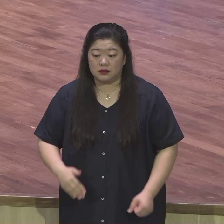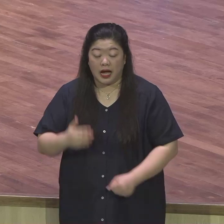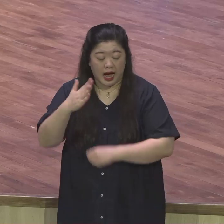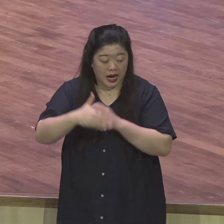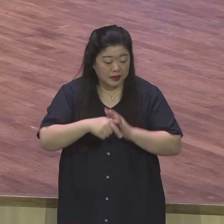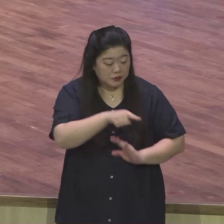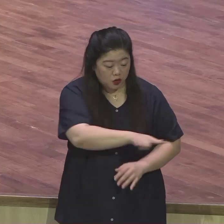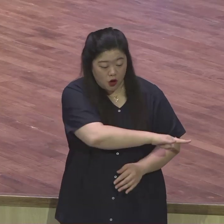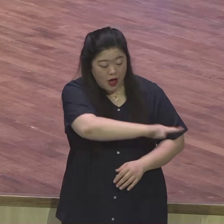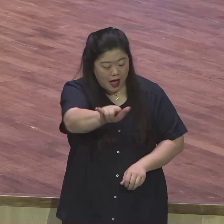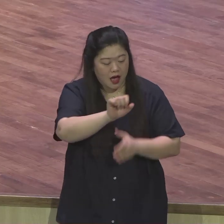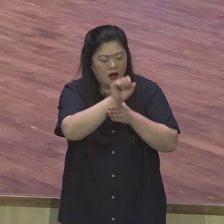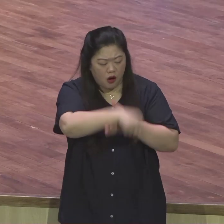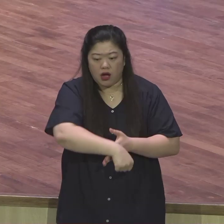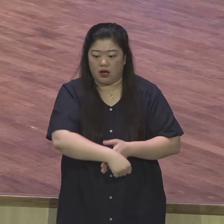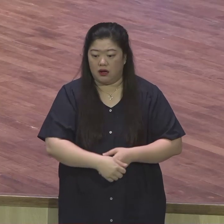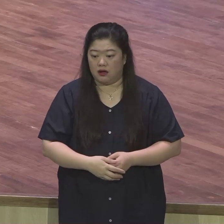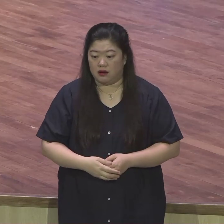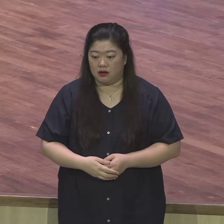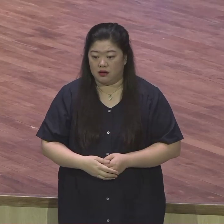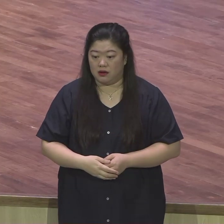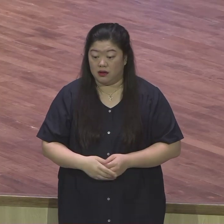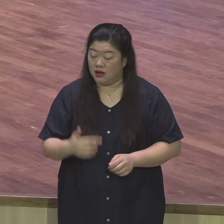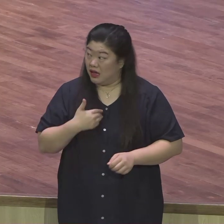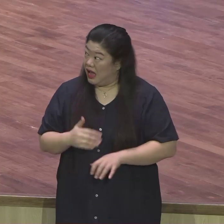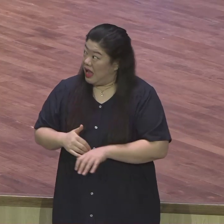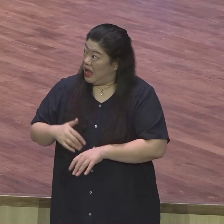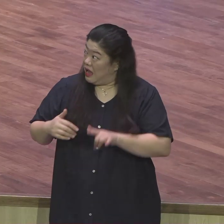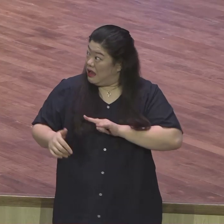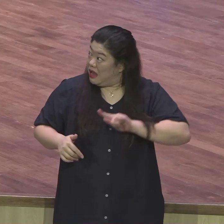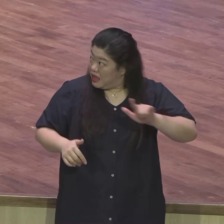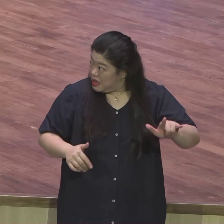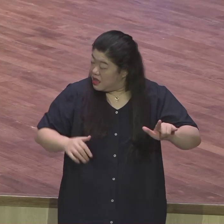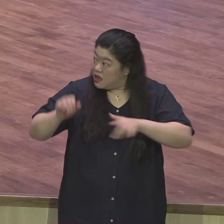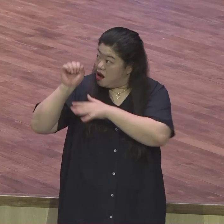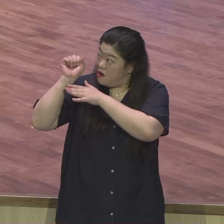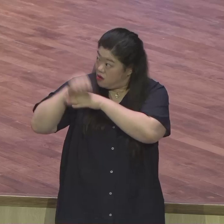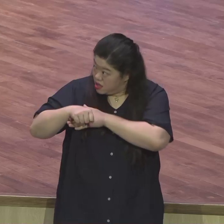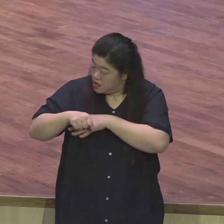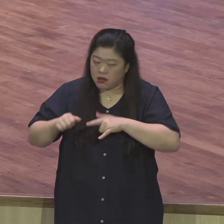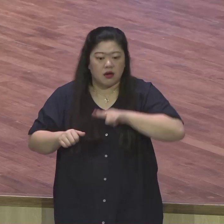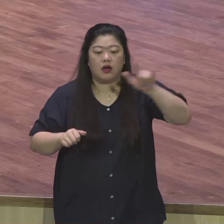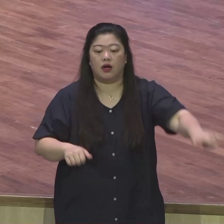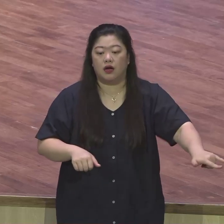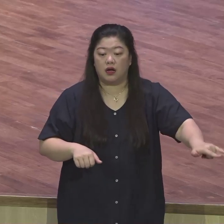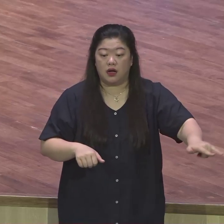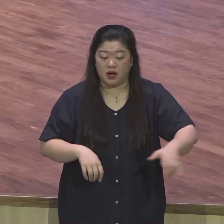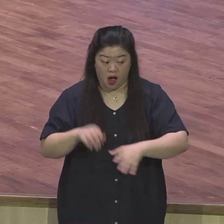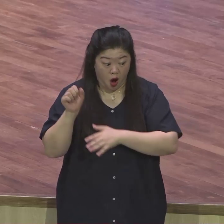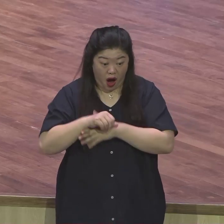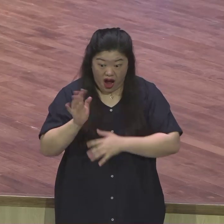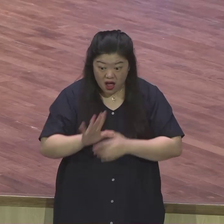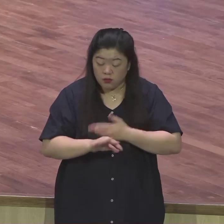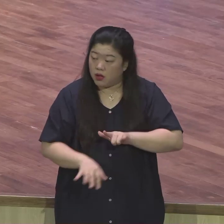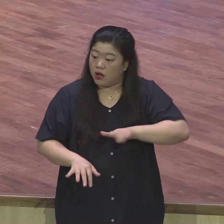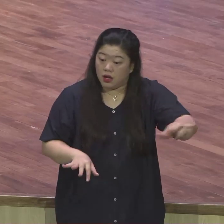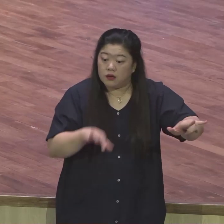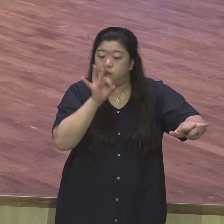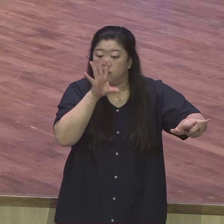세상에 보내심을 받은 자 이 세상 예수 안 믿는 사람이 성교예요. 땅 끝이에요. 예수 안 믿는 사람 불신자가 땅 끝이라고 믿든